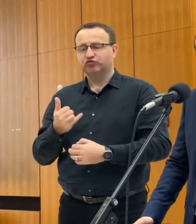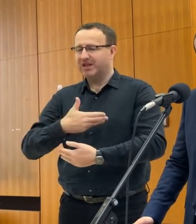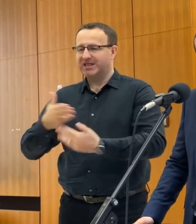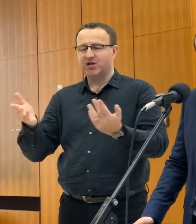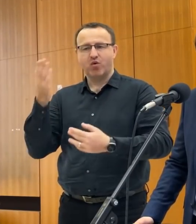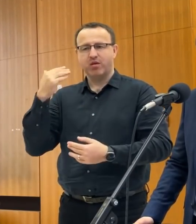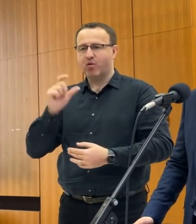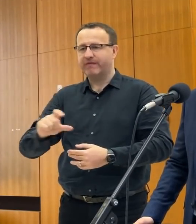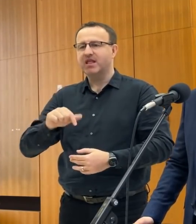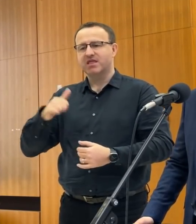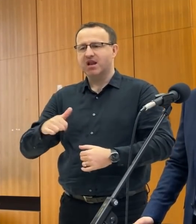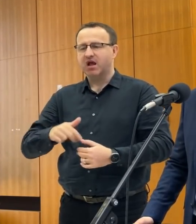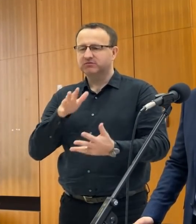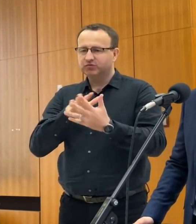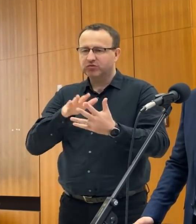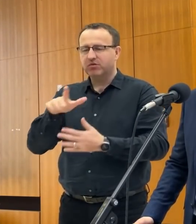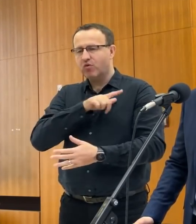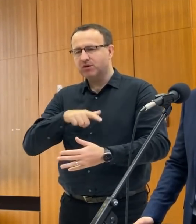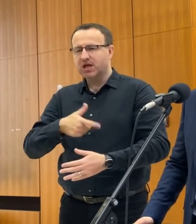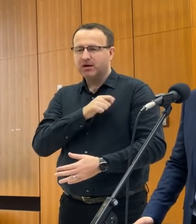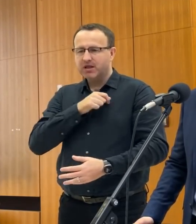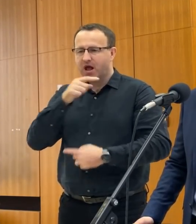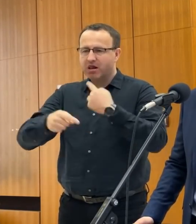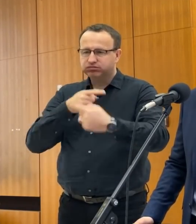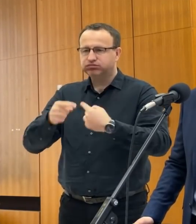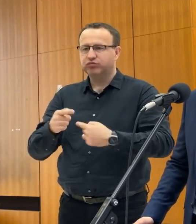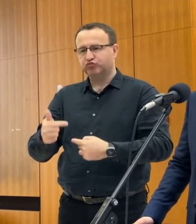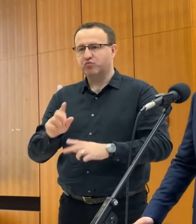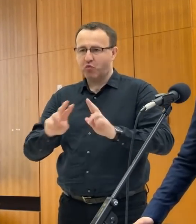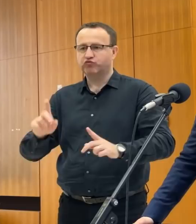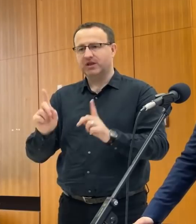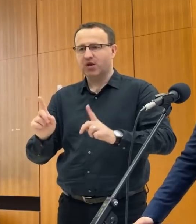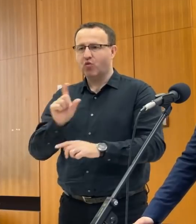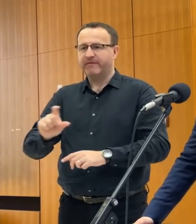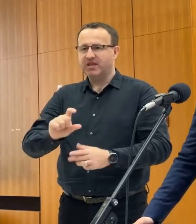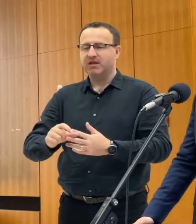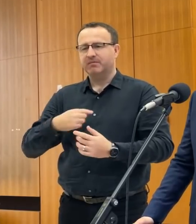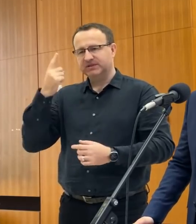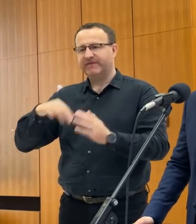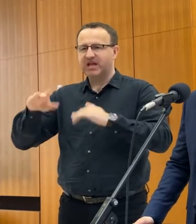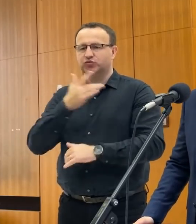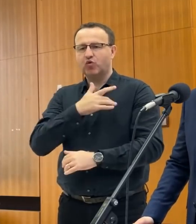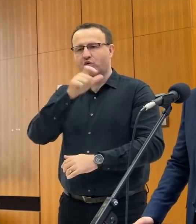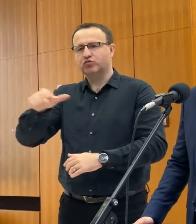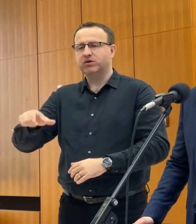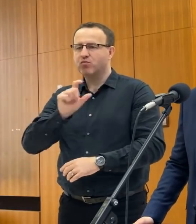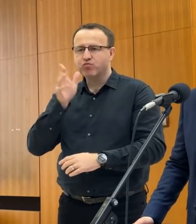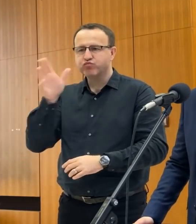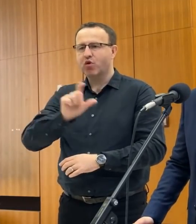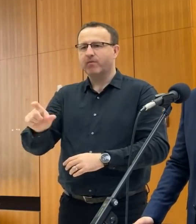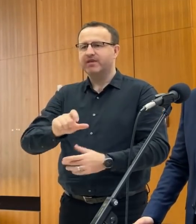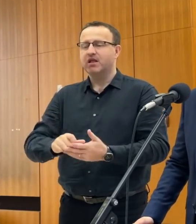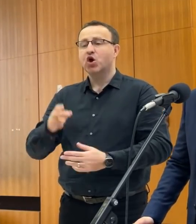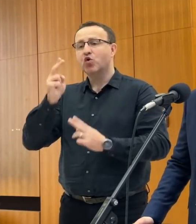tam prebiehajú tie úkony, takže nie je vylúčené, že už je niekto obvinený. Predpokladám, že budú viacej osoby obvinené, ale konečné